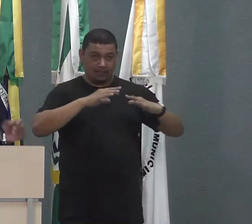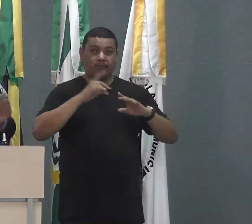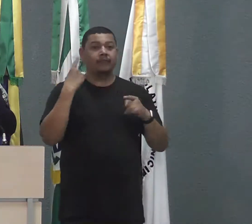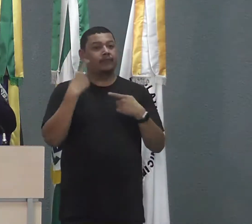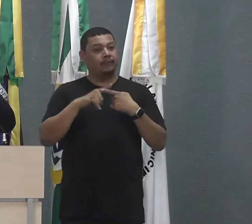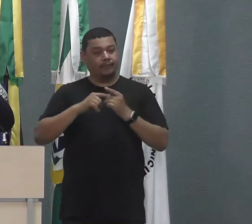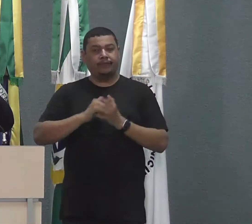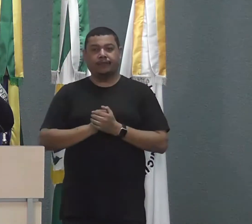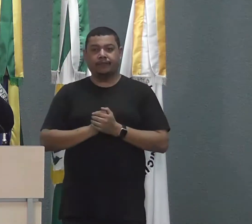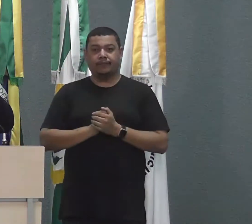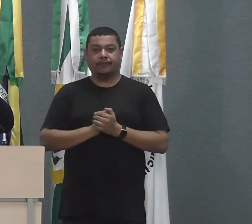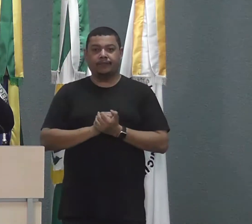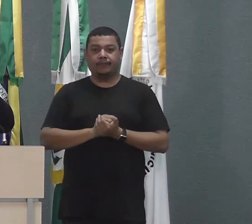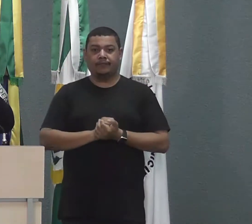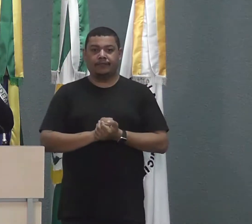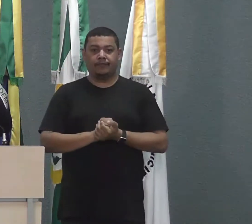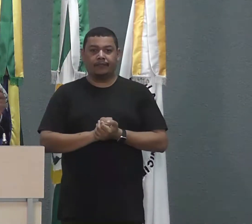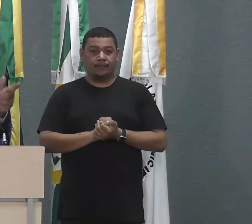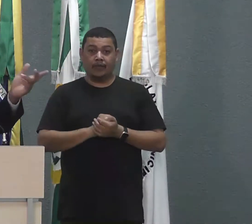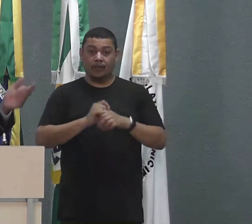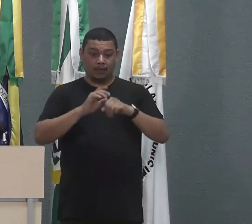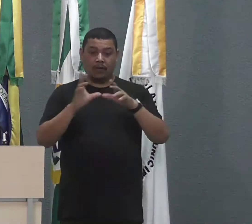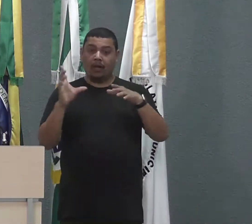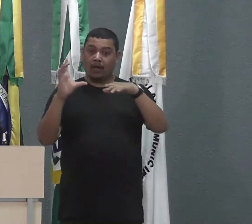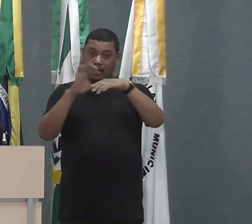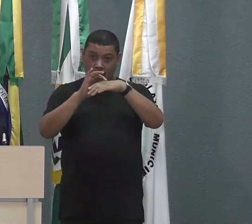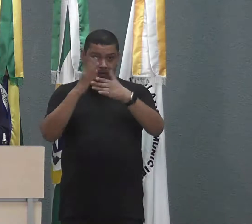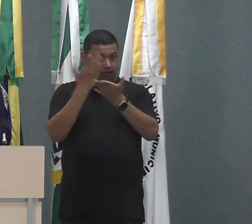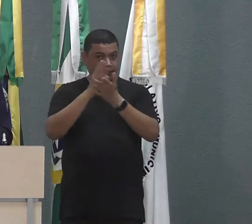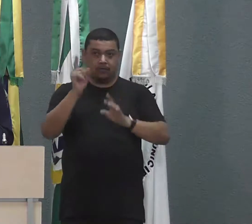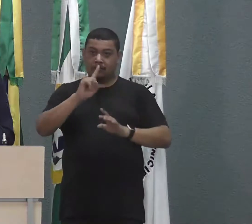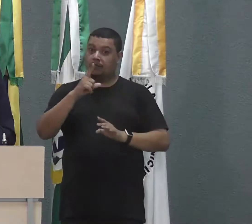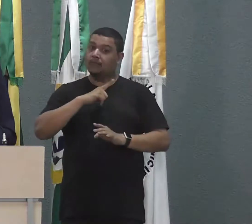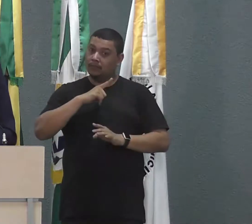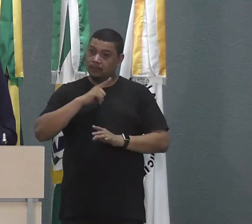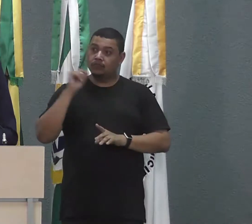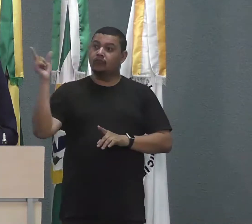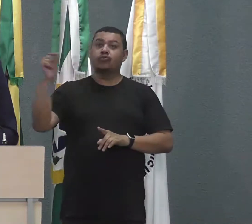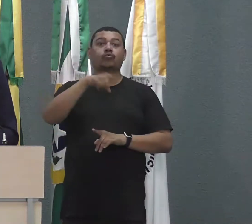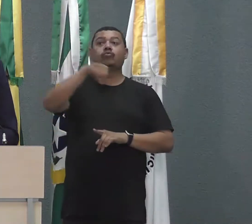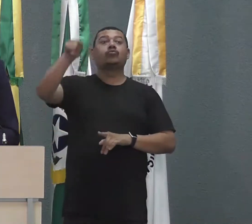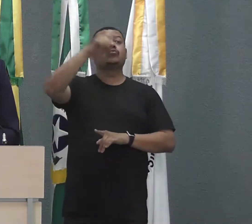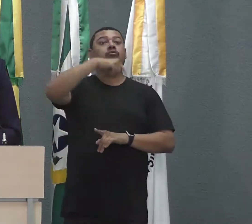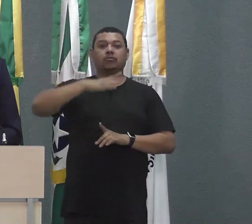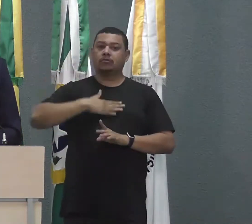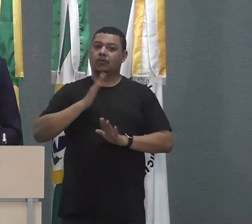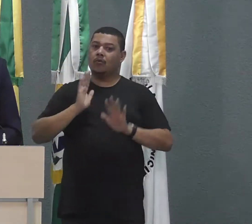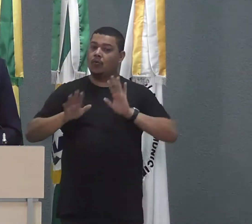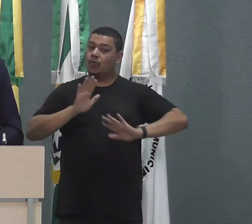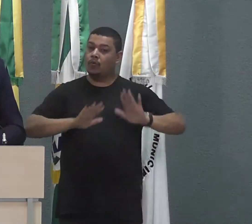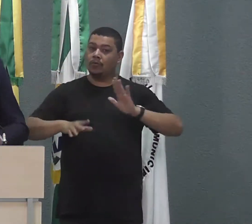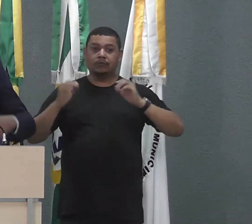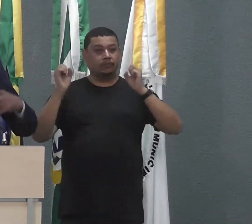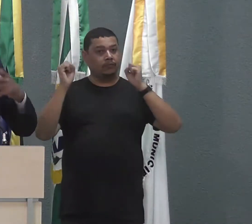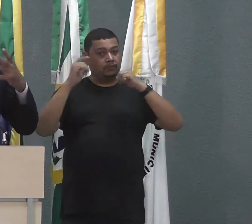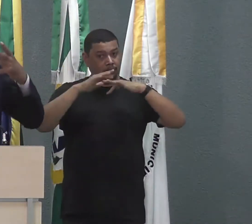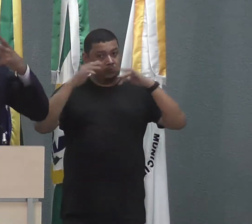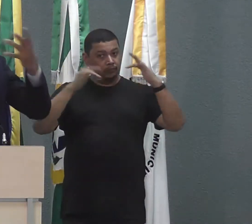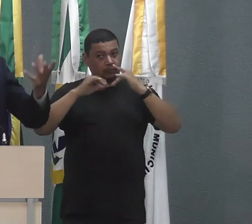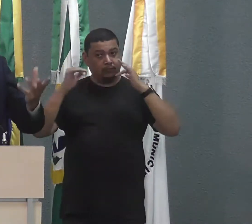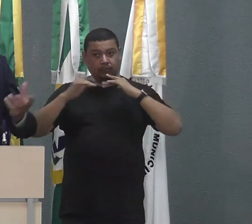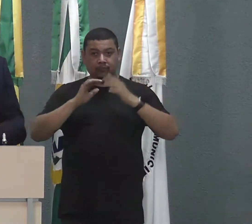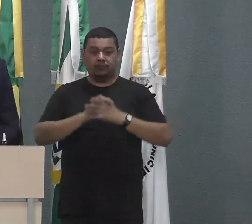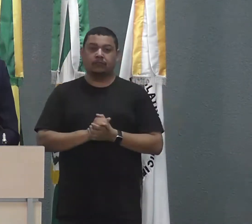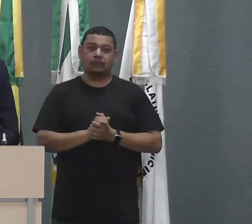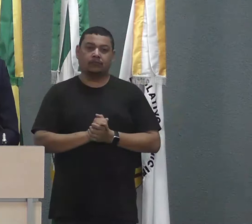ele não foi disseminado, não acabou o vírus. Ele está por aí. E se a gente começar a fazer essas aglomerações, não usar máscara, passar,